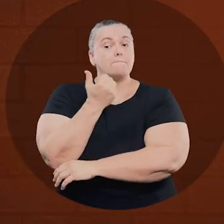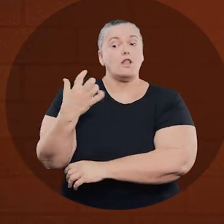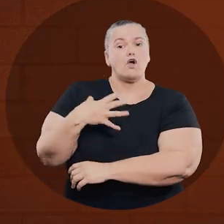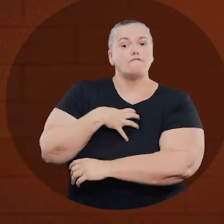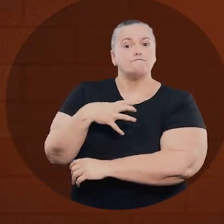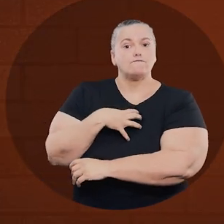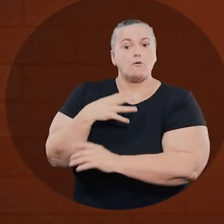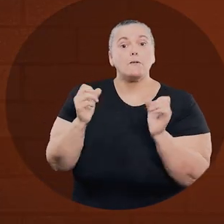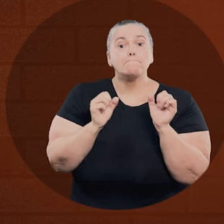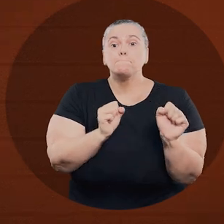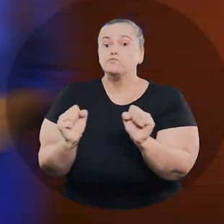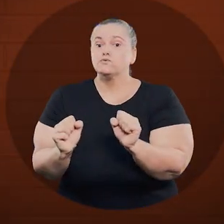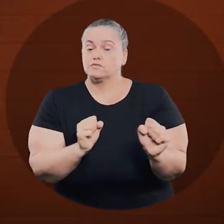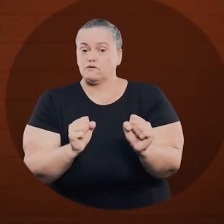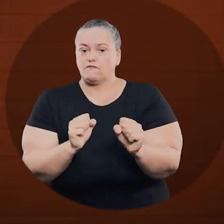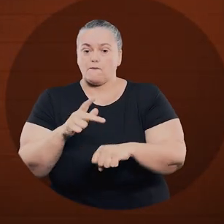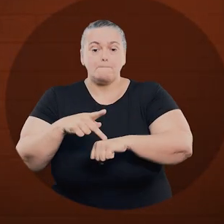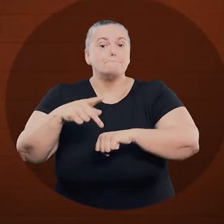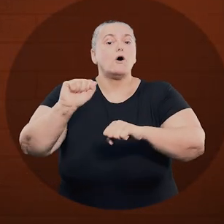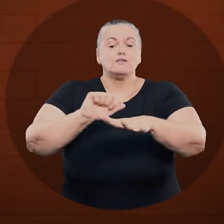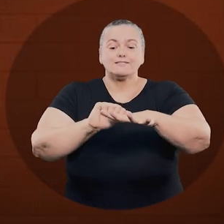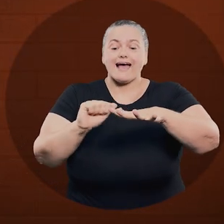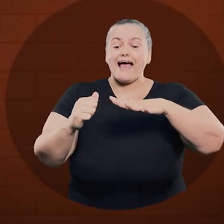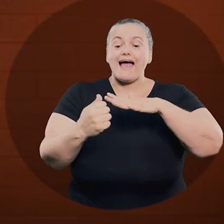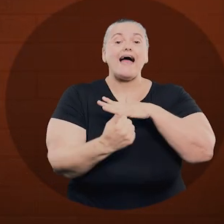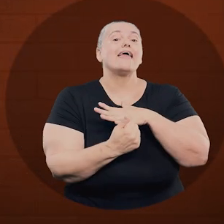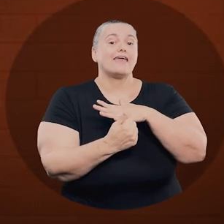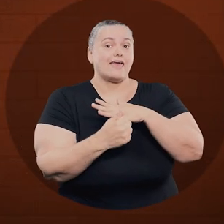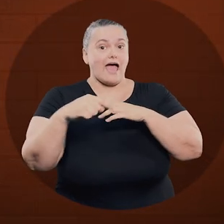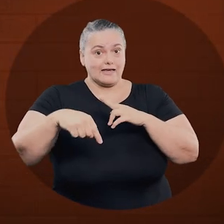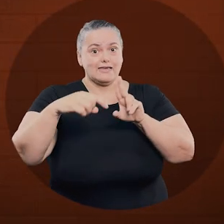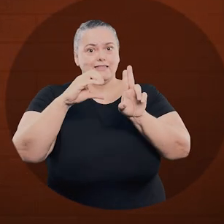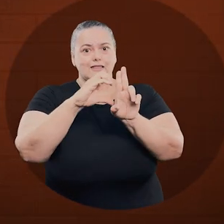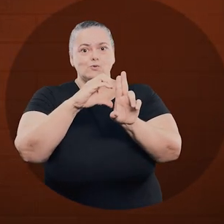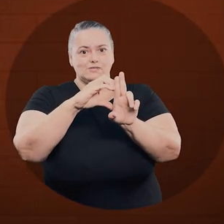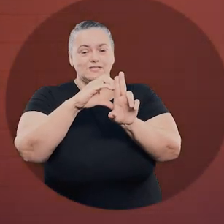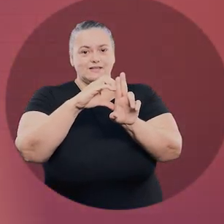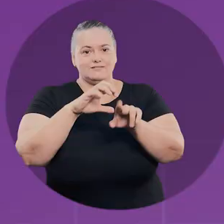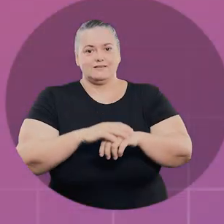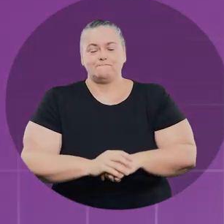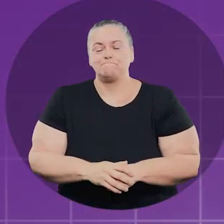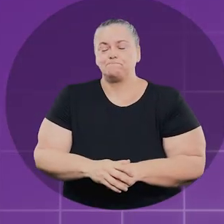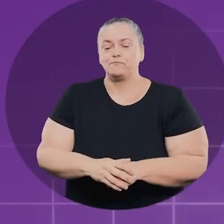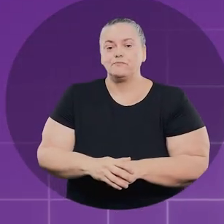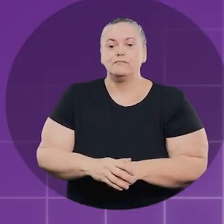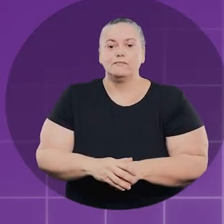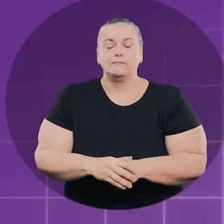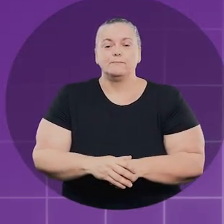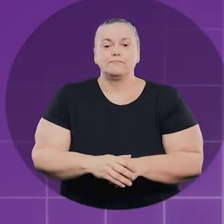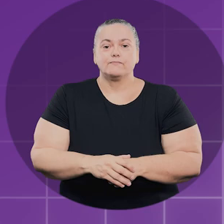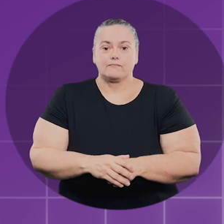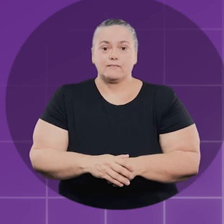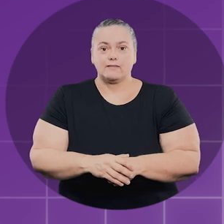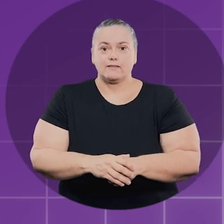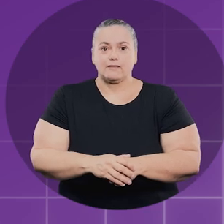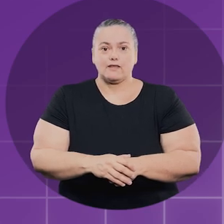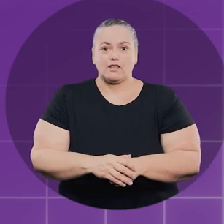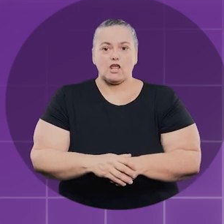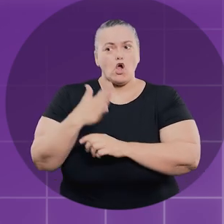forma possível. A pós-graduação em atendimento educacional especializado na Faculdade Uníntese, uma renomada